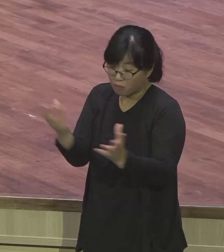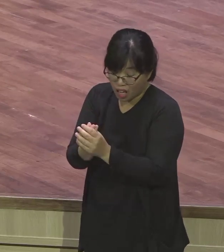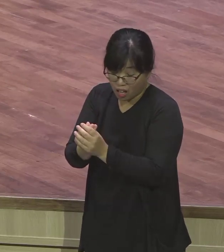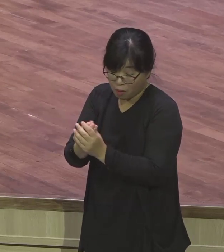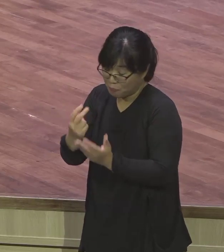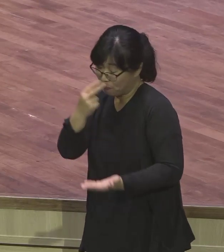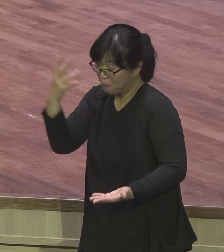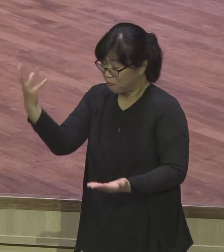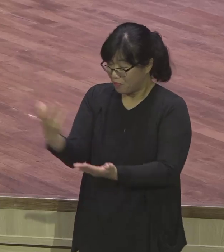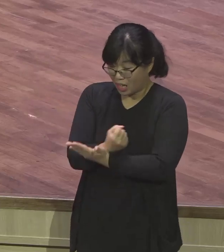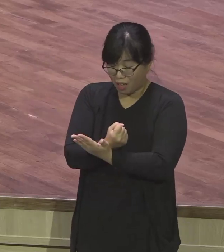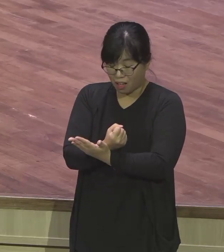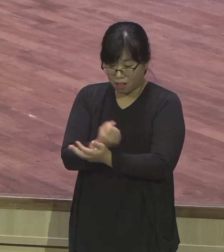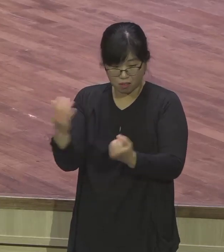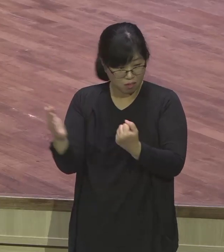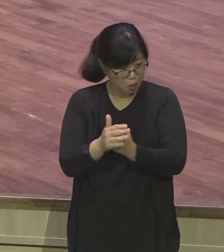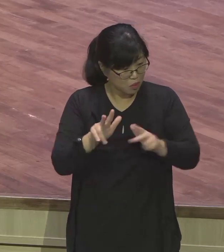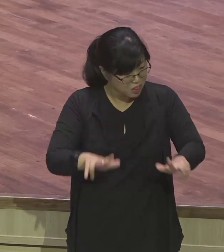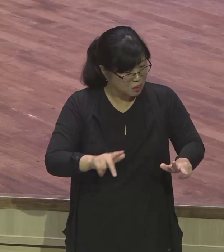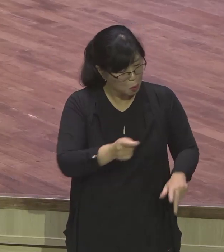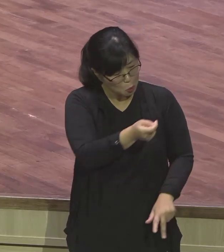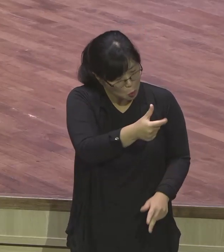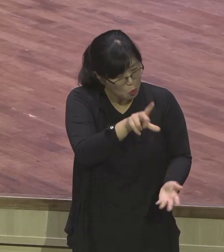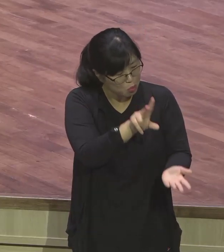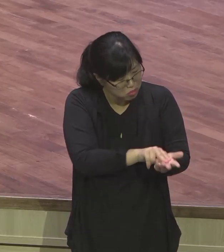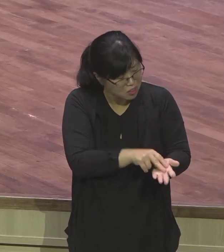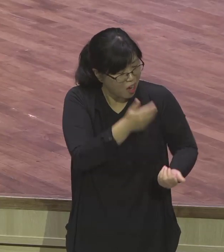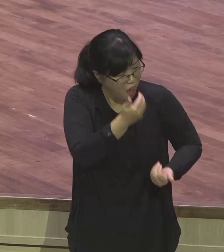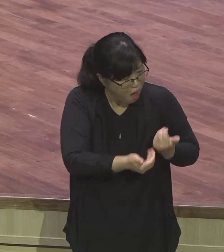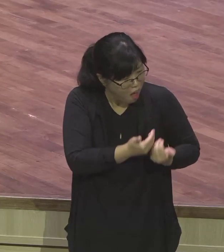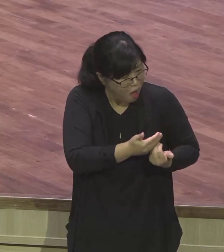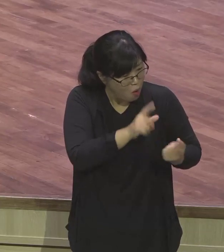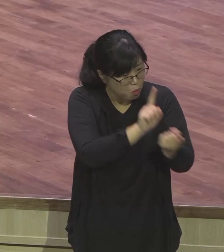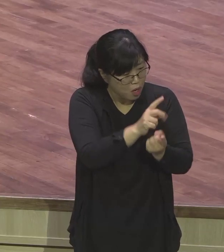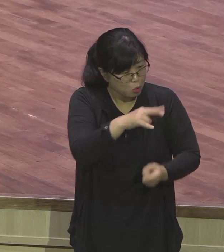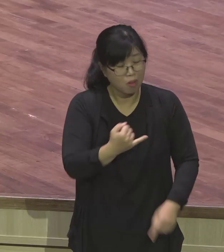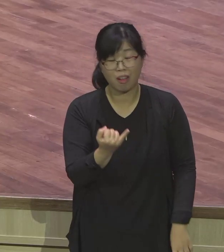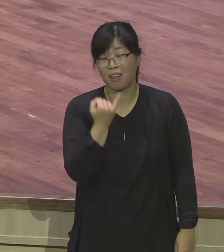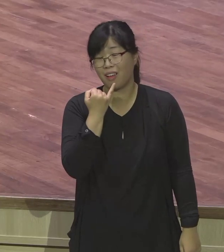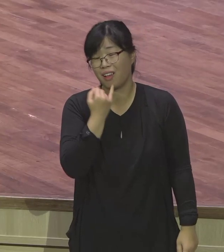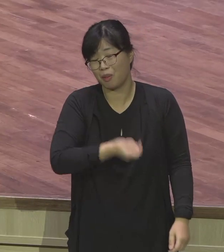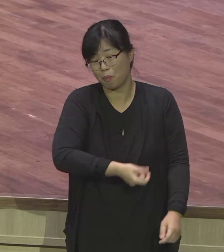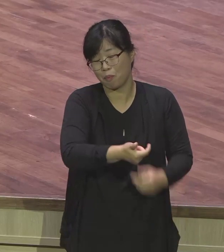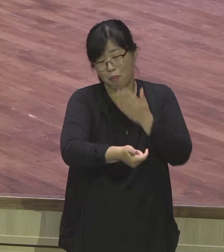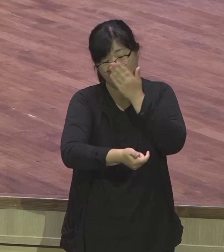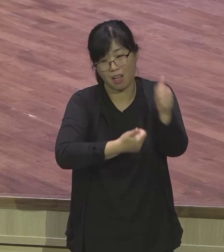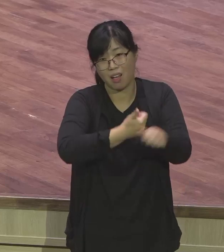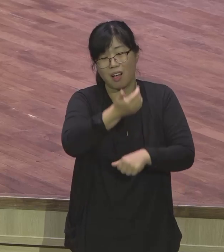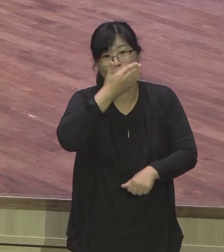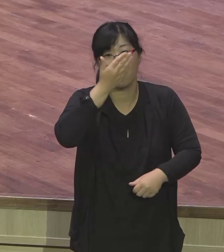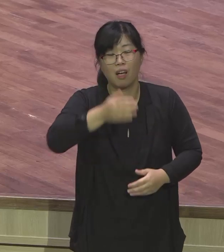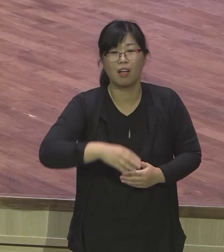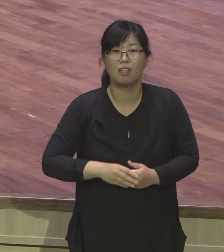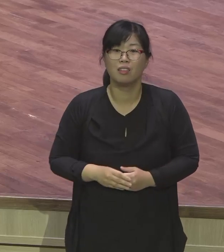다 시차 없을 정도로 유모사도 우려 없어요. 막 돌아다니까요. 돌아다니요. 보통당 오면 일주일씩 더 누워요.